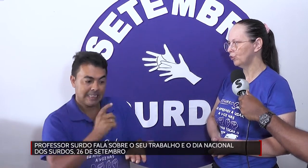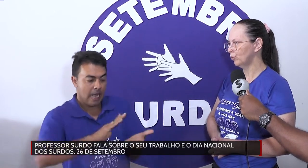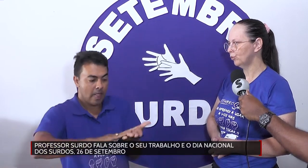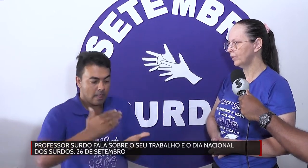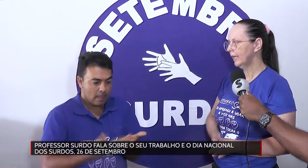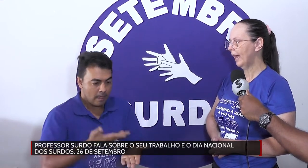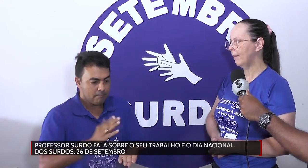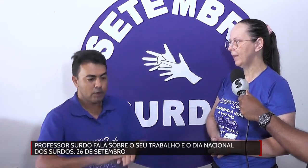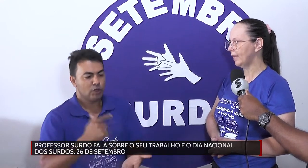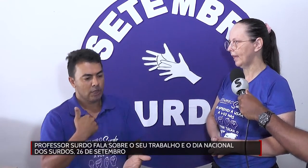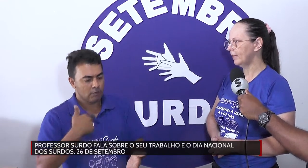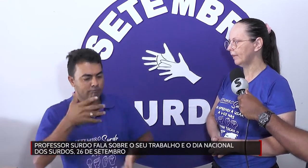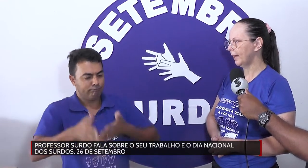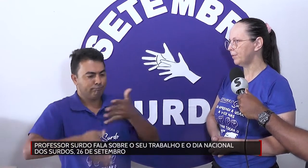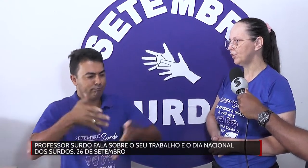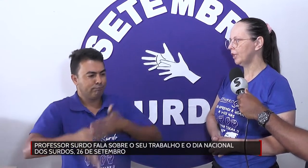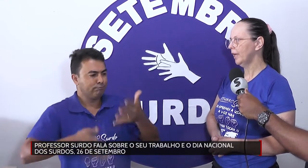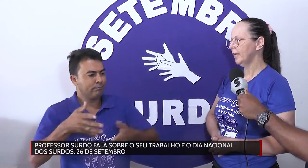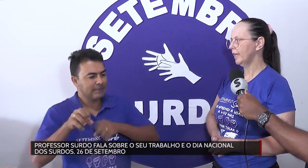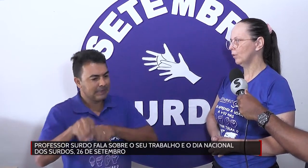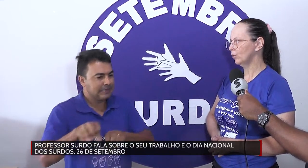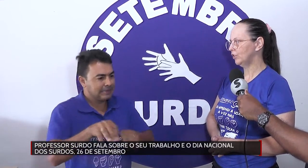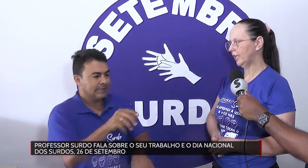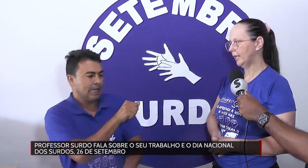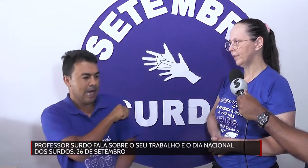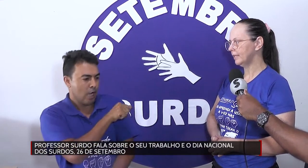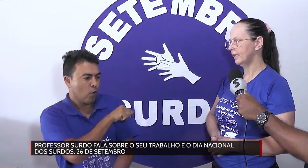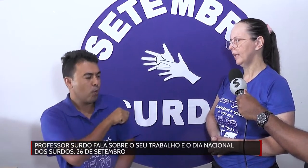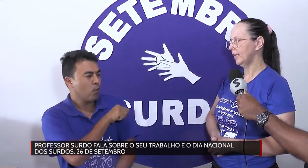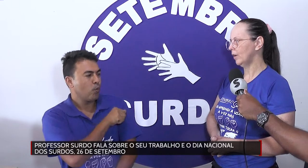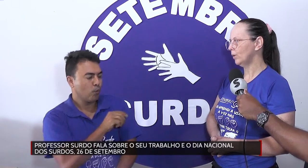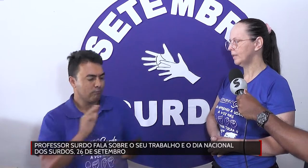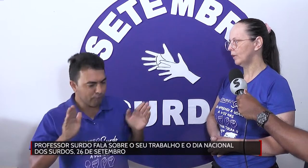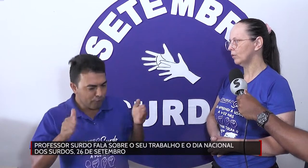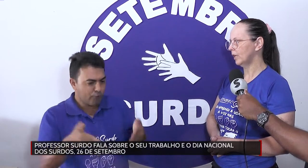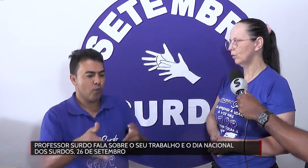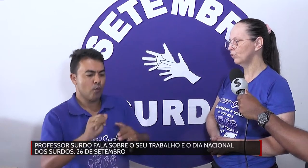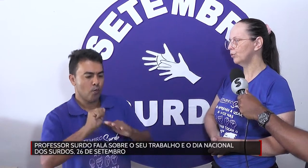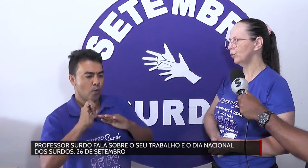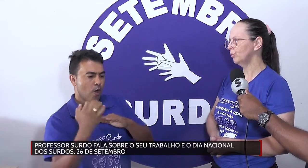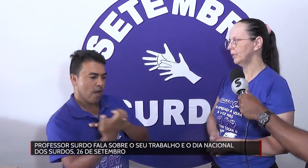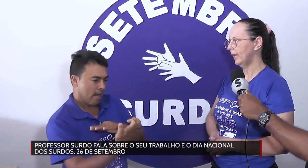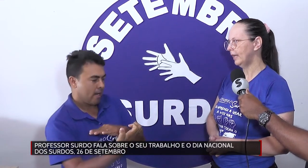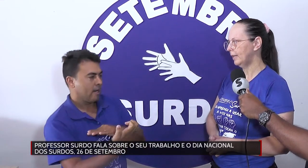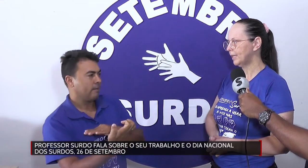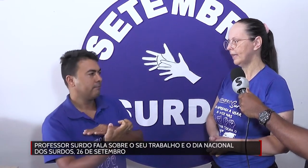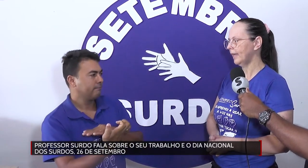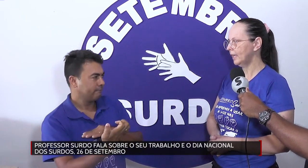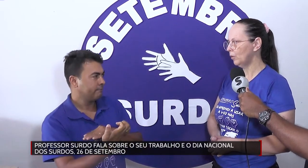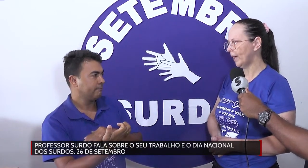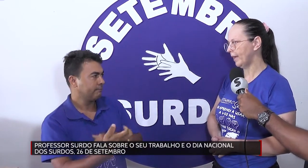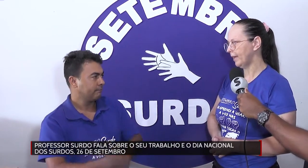juntos, a Meire é intérprete de Libras, e eu ensino os alunos surdos a Libras aqui no AEE.